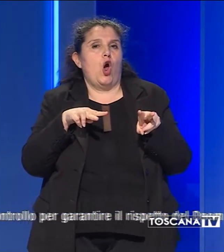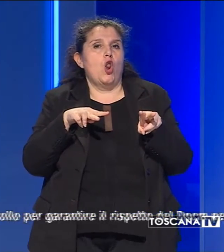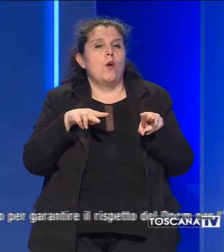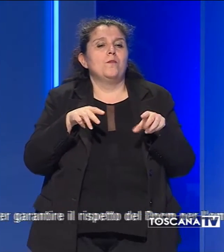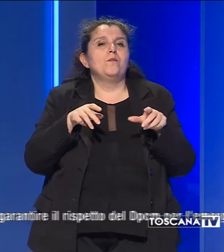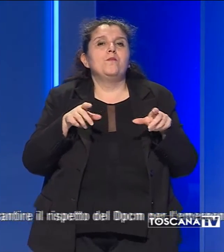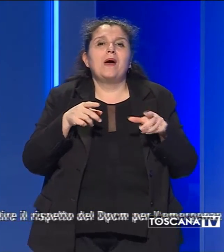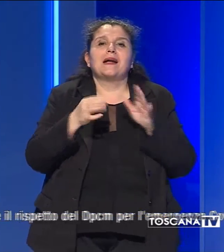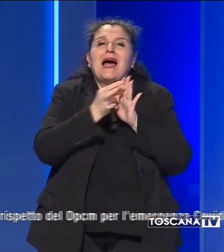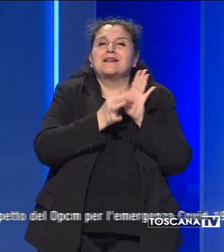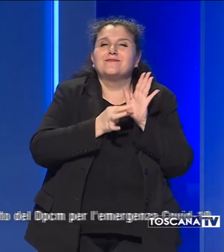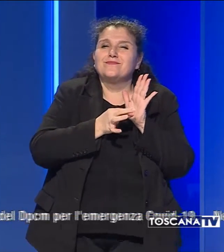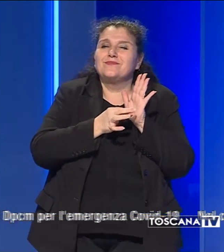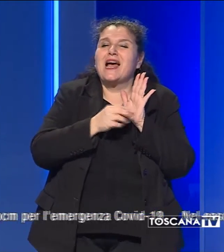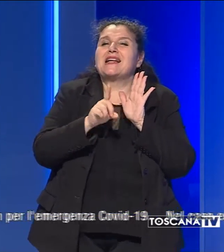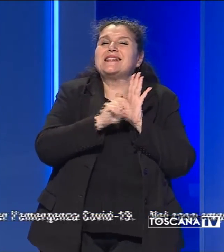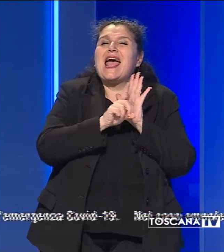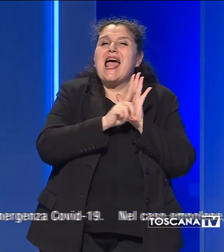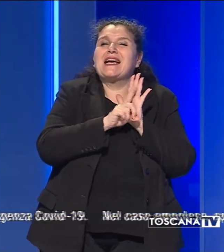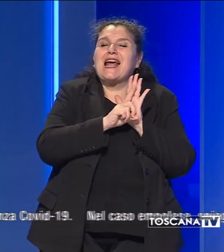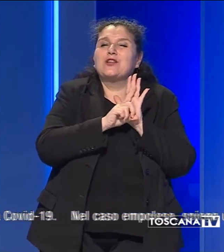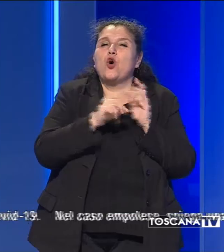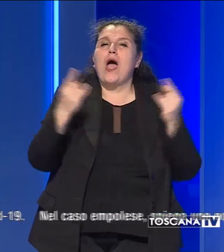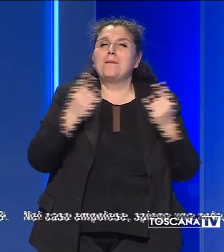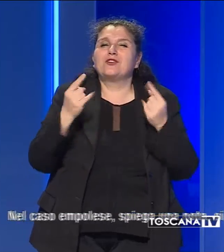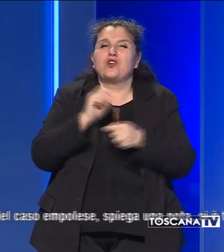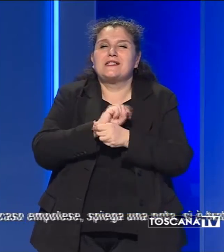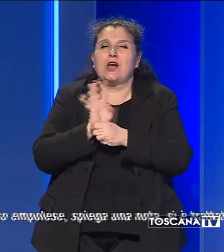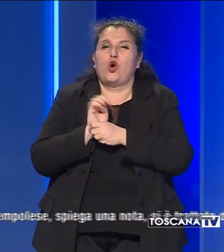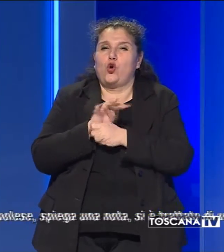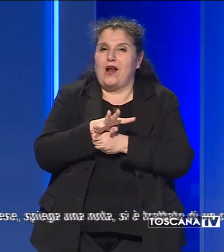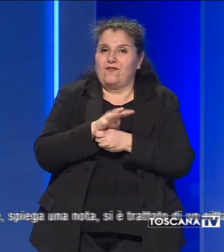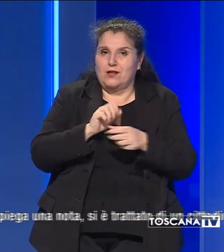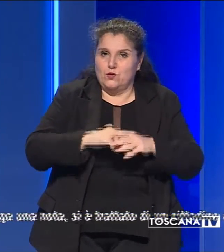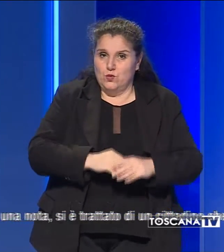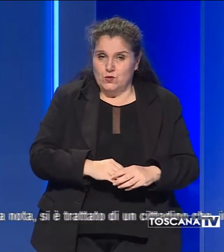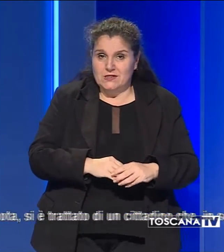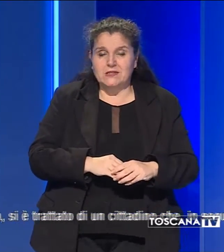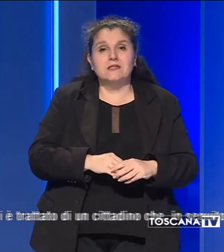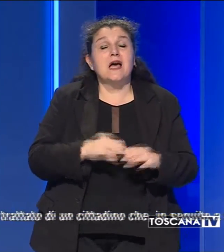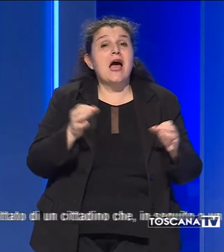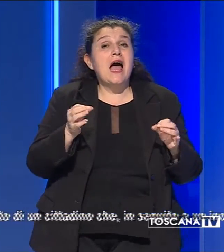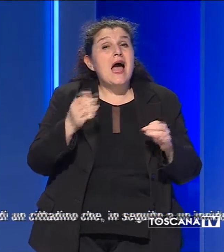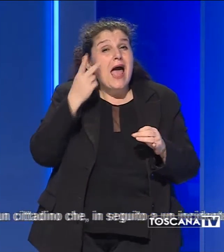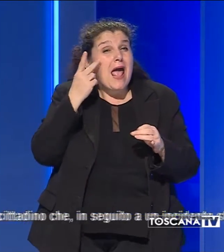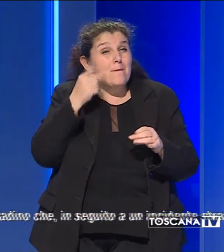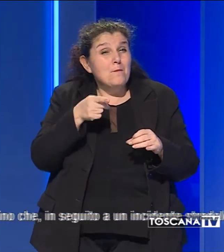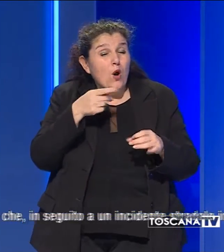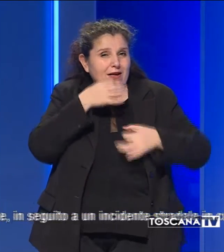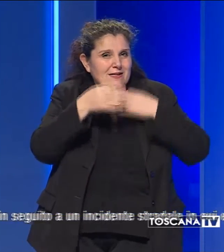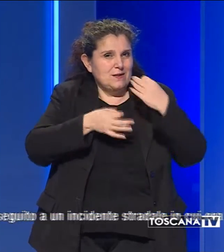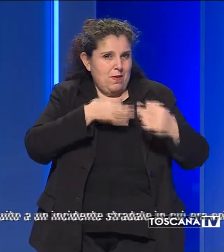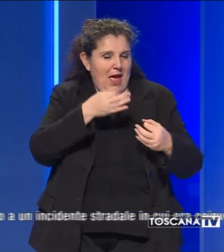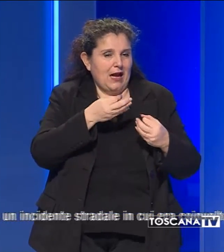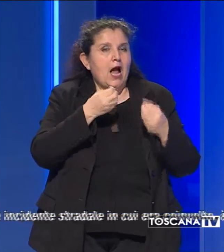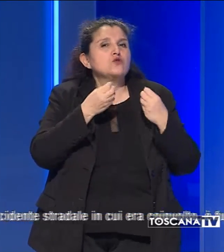il rispetto del DPCM per l'emergenza Covid-19. Nel caso Empolese, spiega una nota,